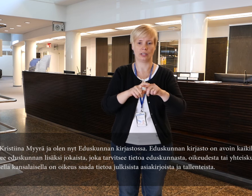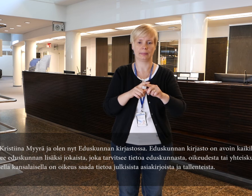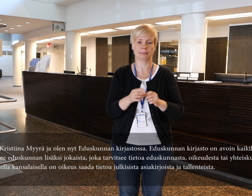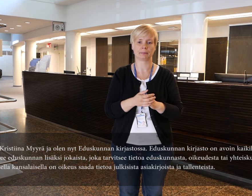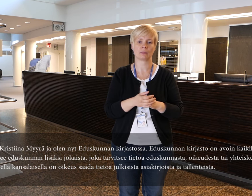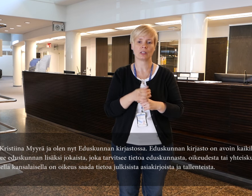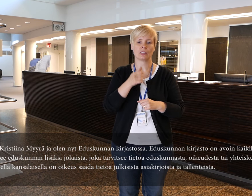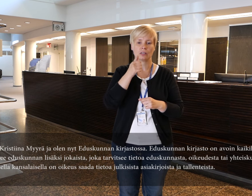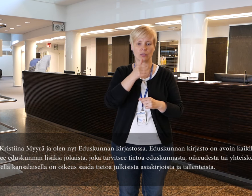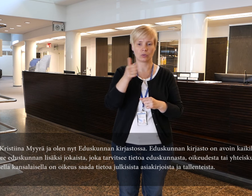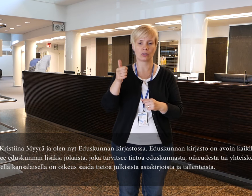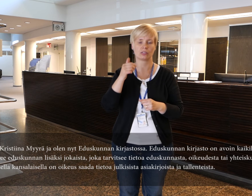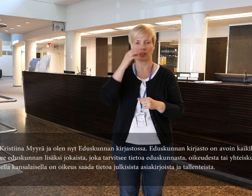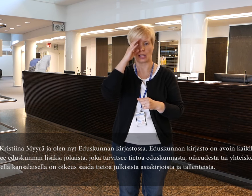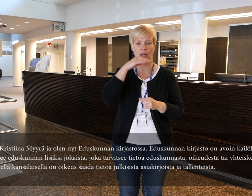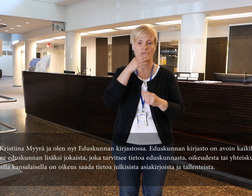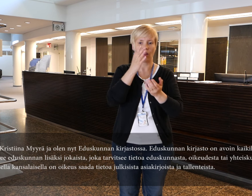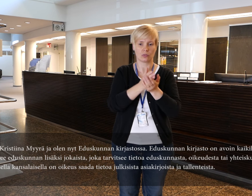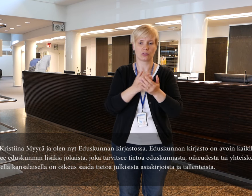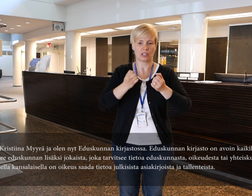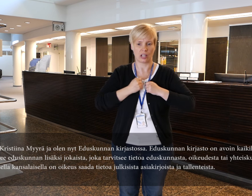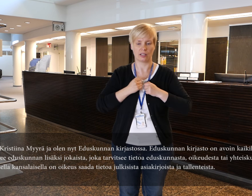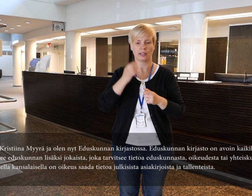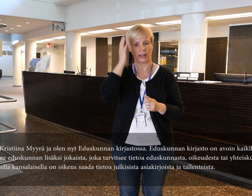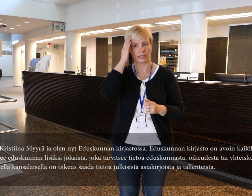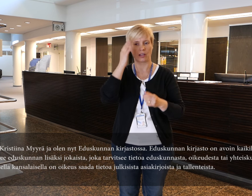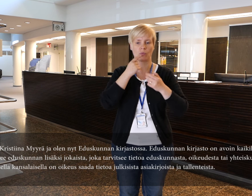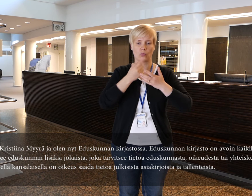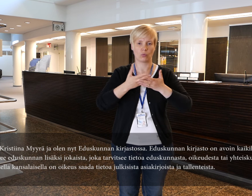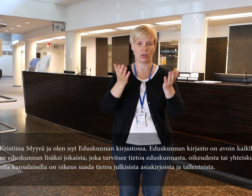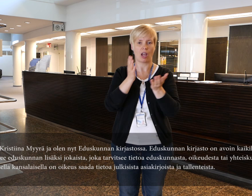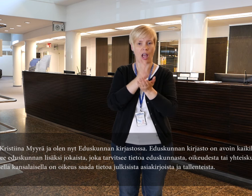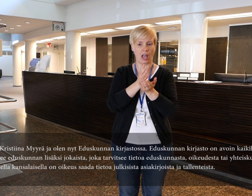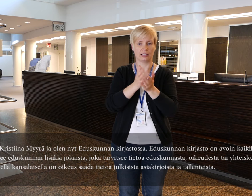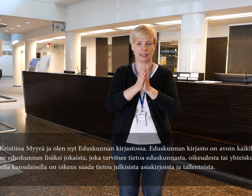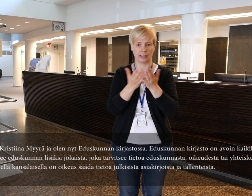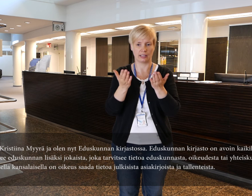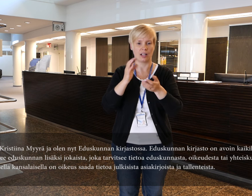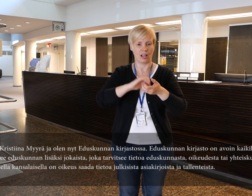Jokaisella kansalaisella on oikeus saada tietoa julkisista asiakirjoista ja tallenteista.